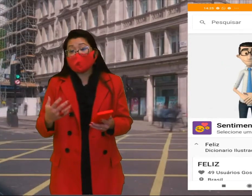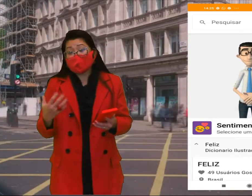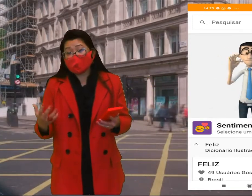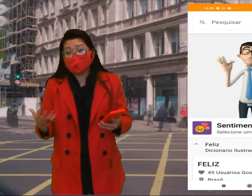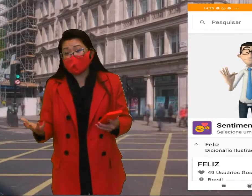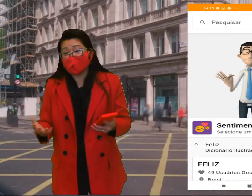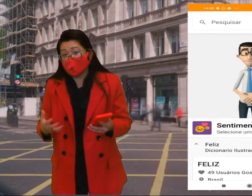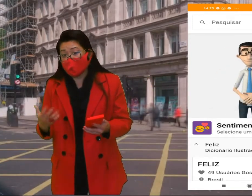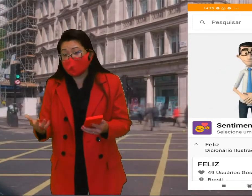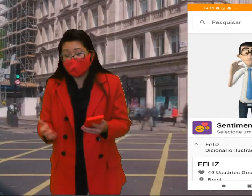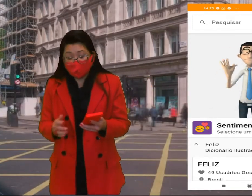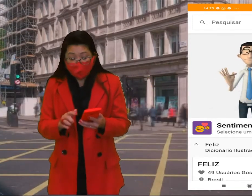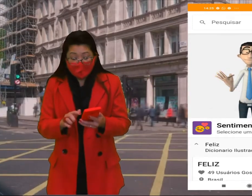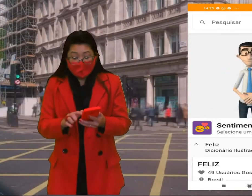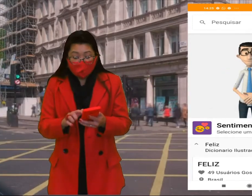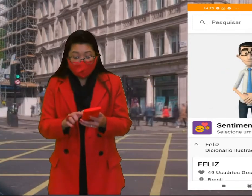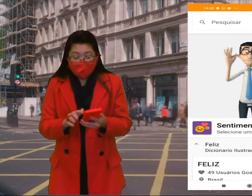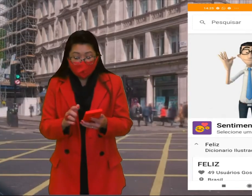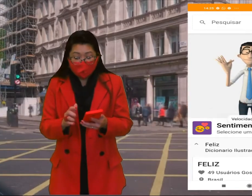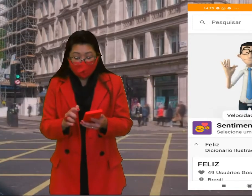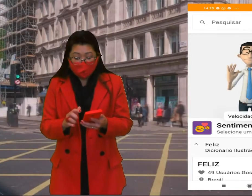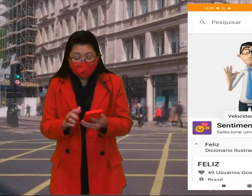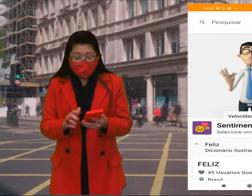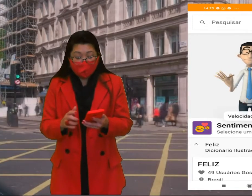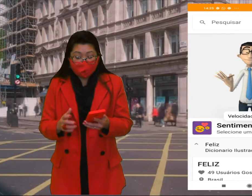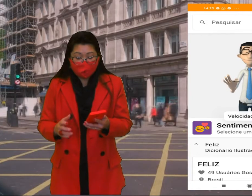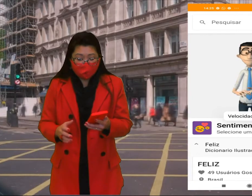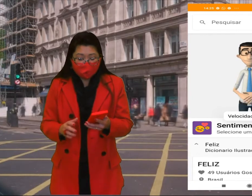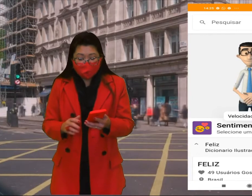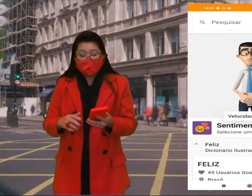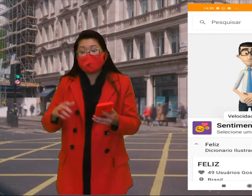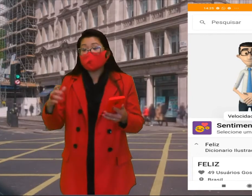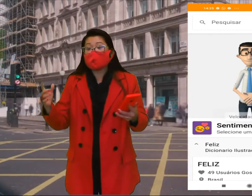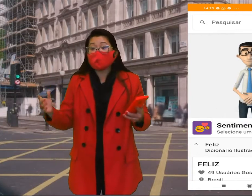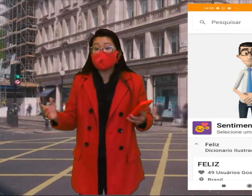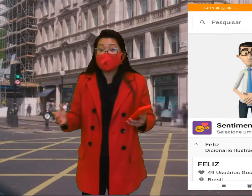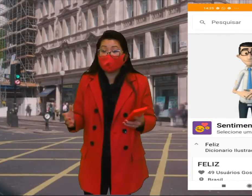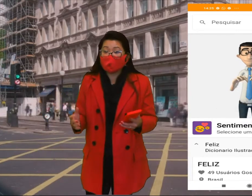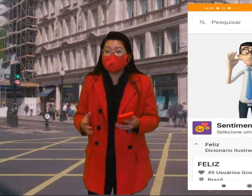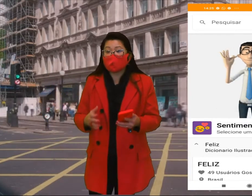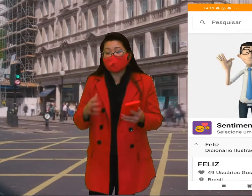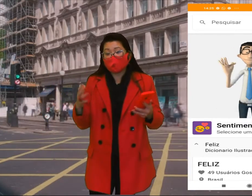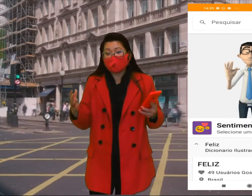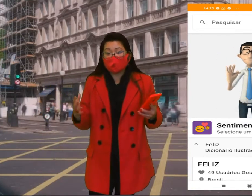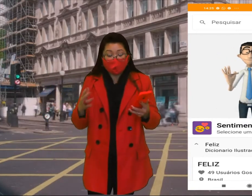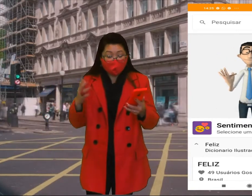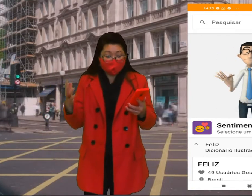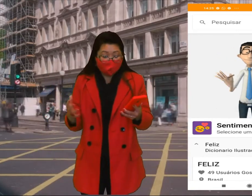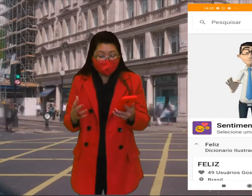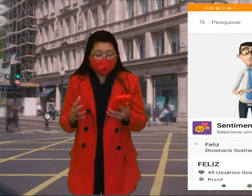para quem está começando, eu gosto de velocidade lenta. Porque aí, gente consegue,